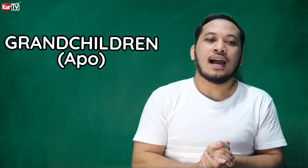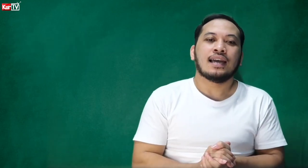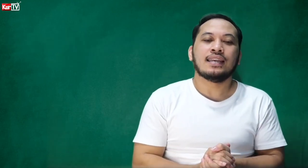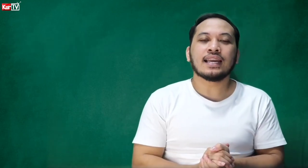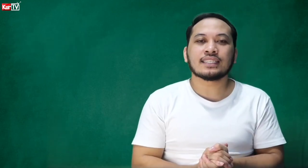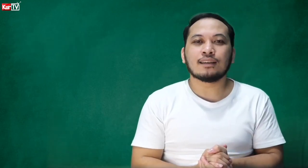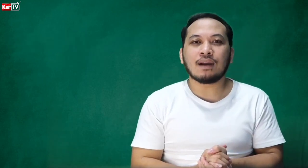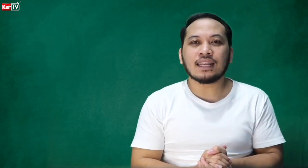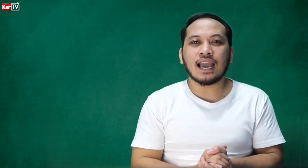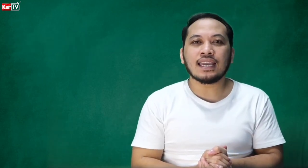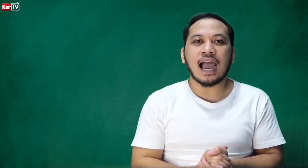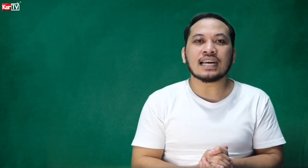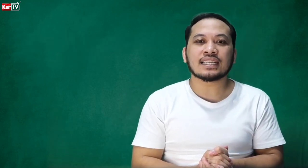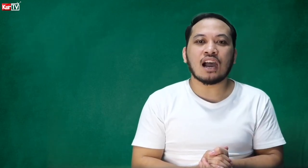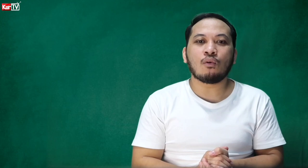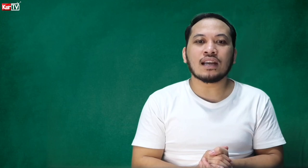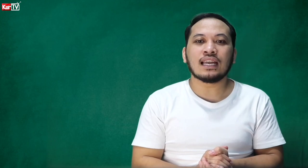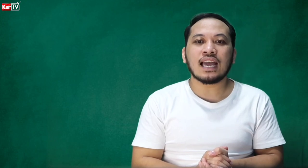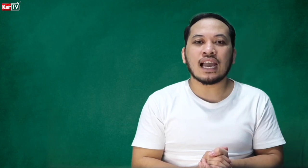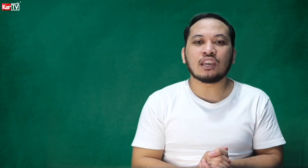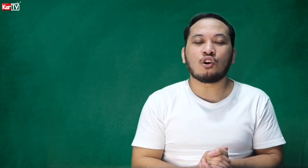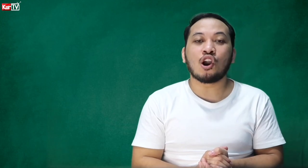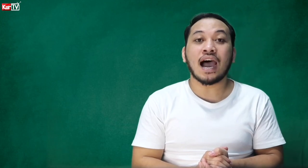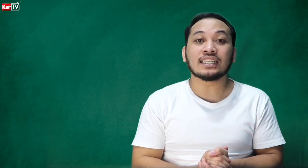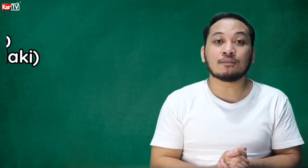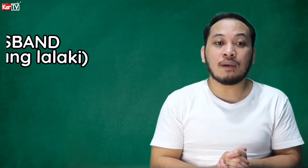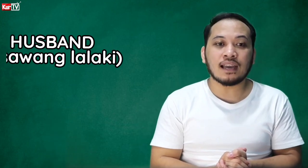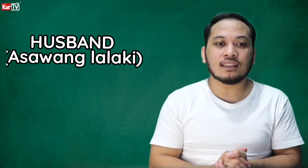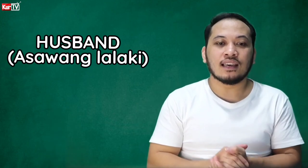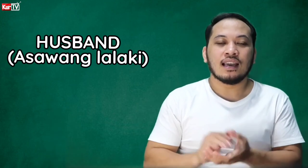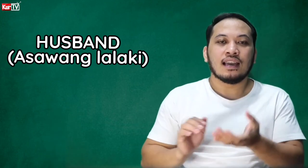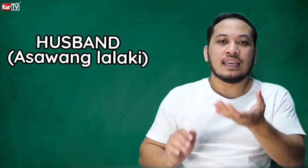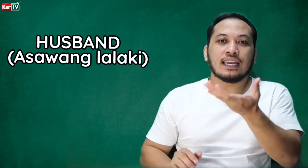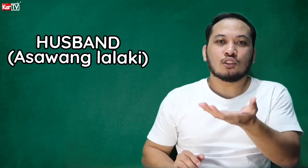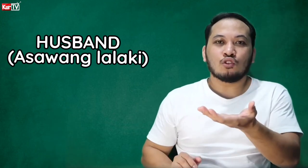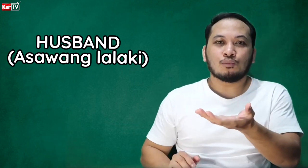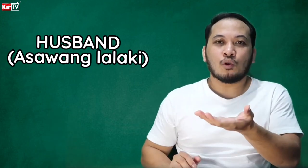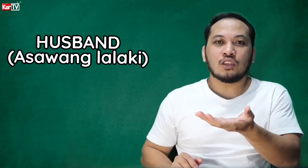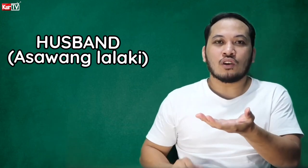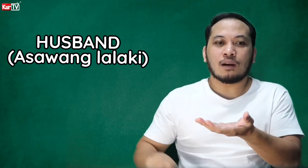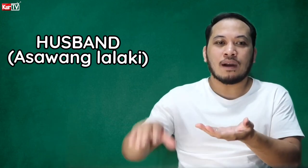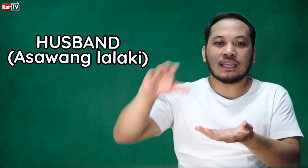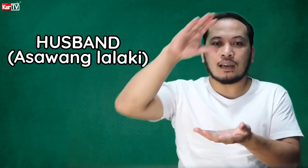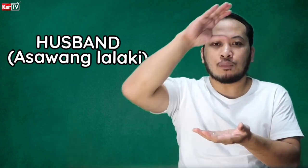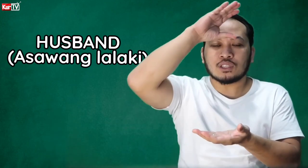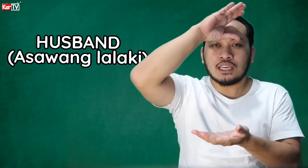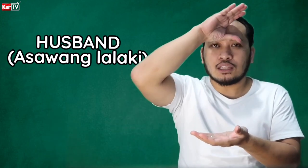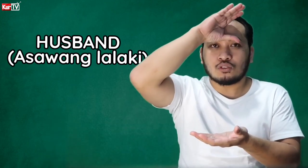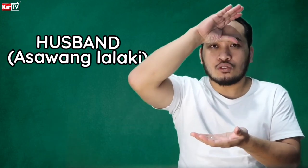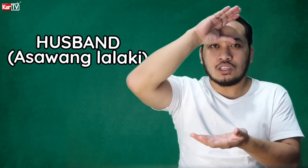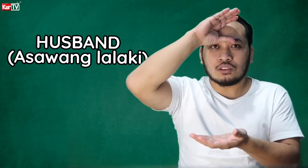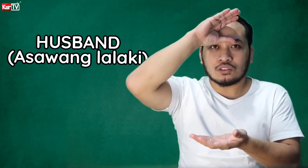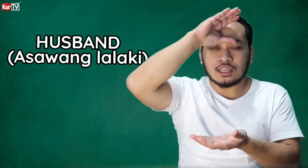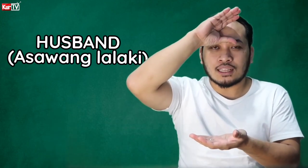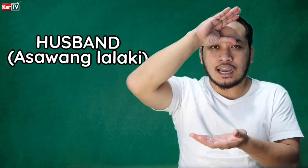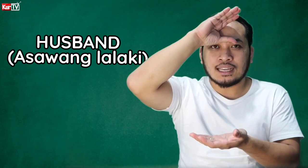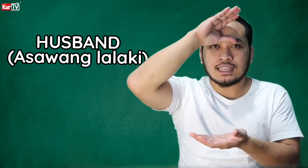Next naman ay asawang lalaki or husband. Iganito nyo pong in yung kamay. Tapos, iganto nyo dito sa taas.